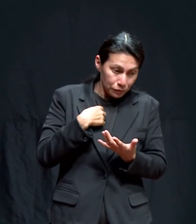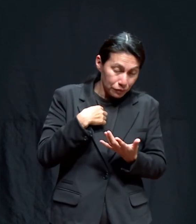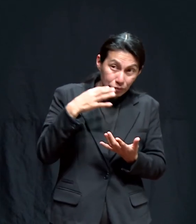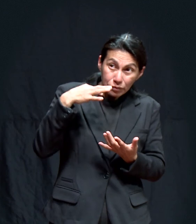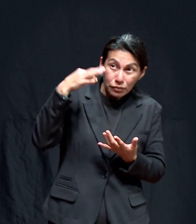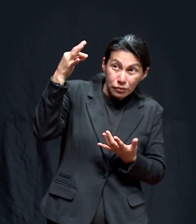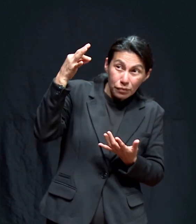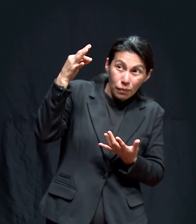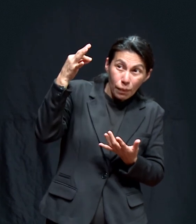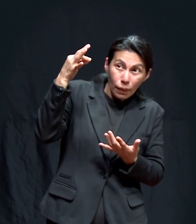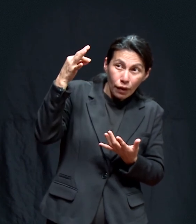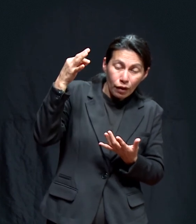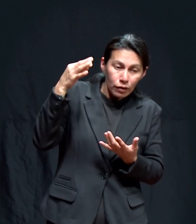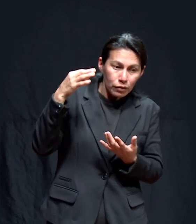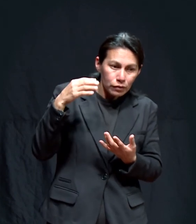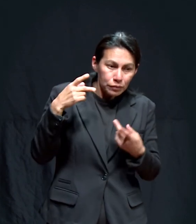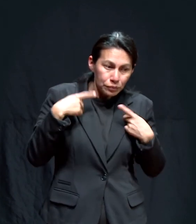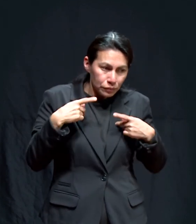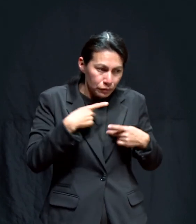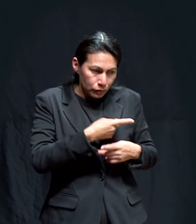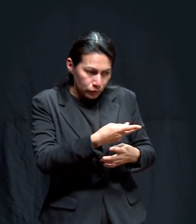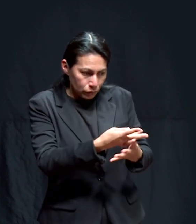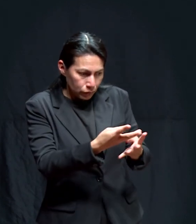¿Quieres que sea parte de tu pueblo?